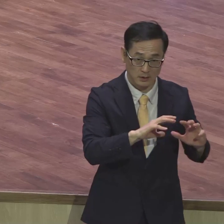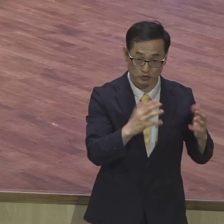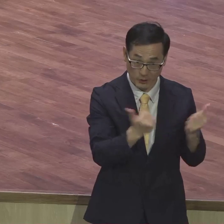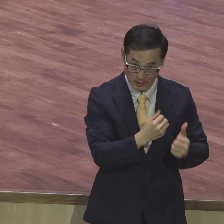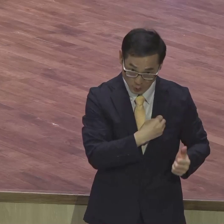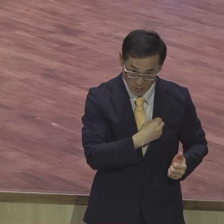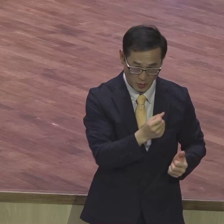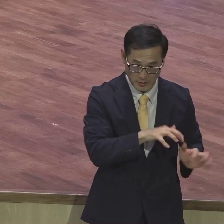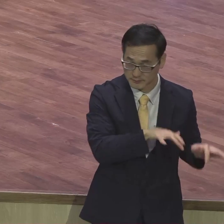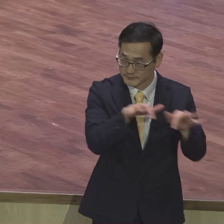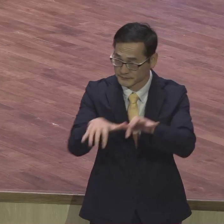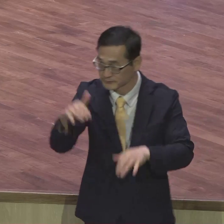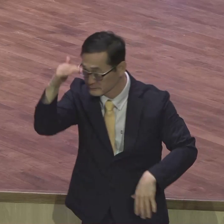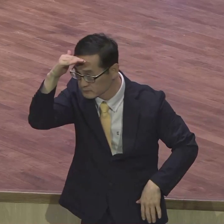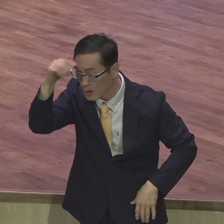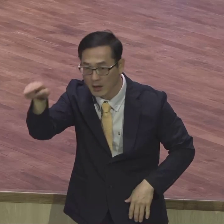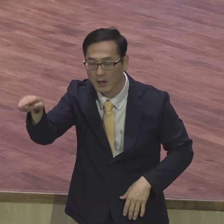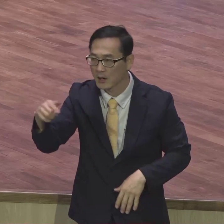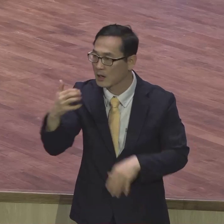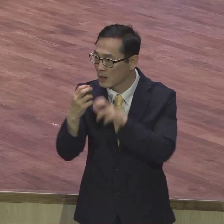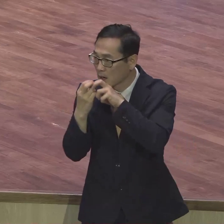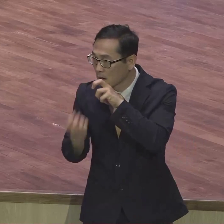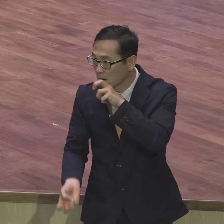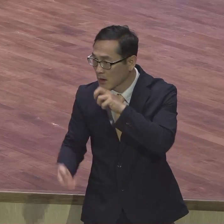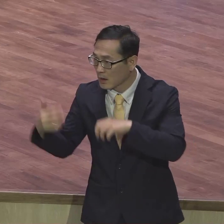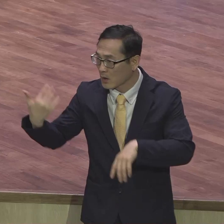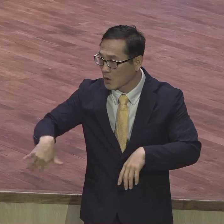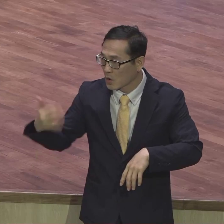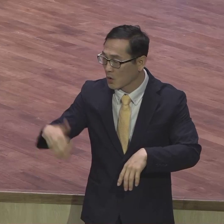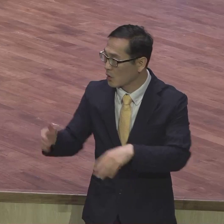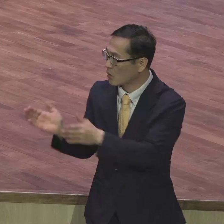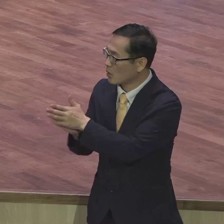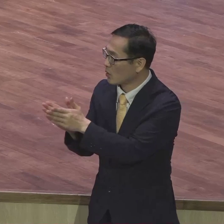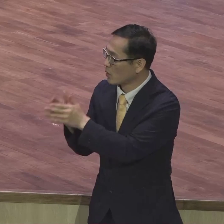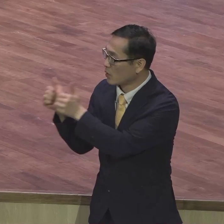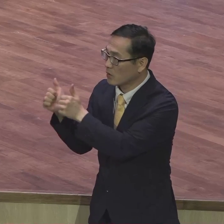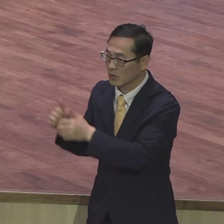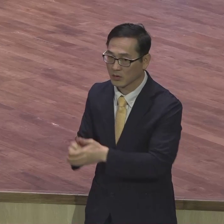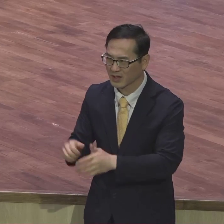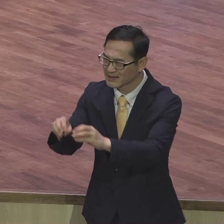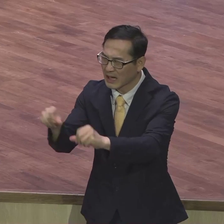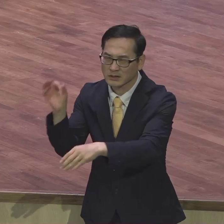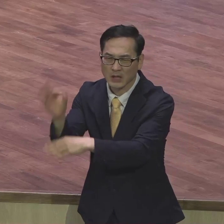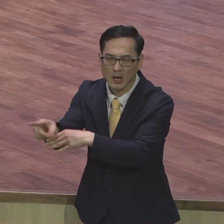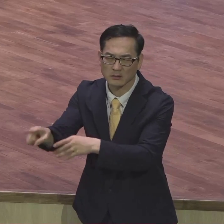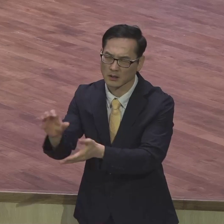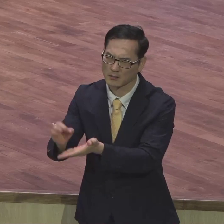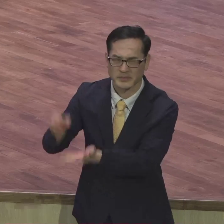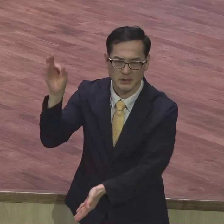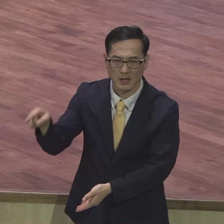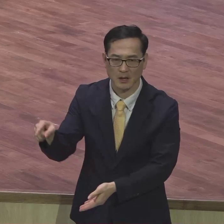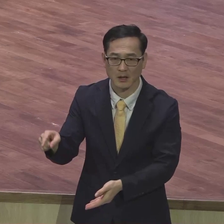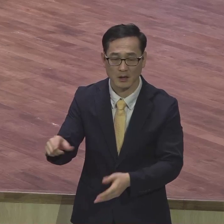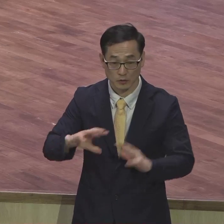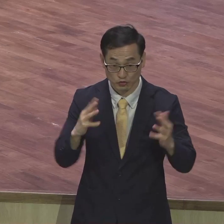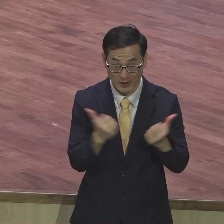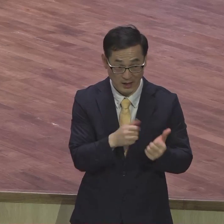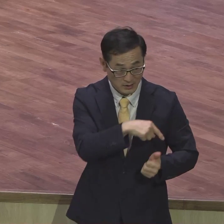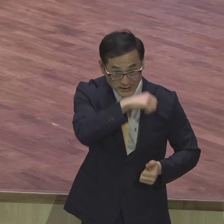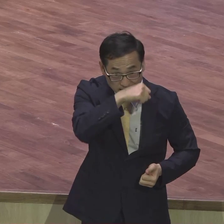세우는데 땅을 사야 돼요 땅을 사가지고 해야 되는데 그게 돈이 수십억 들어요 그러니까 국회에서 그 예산이 없는 거예요 그런데